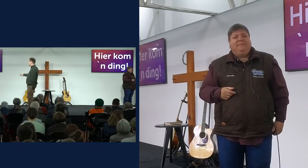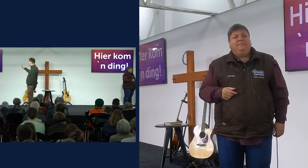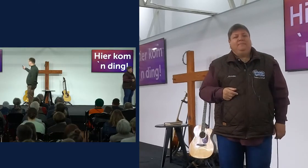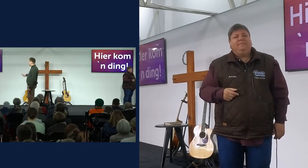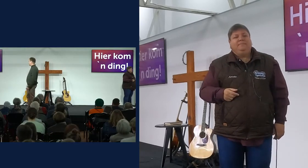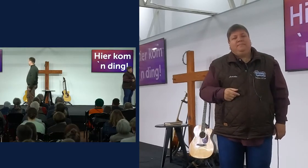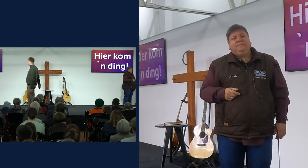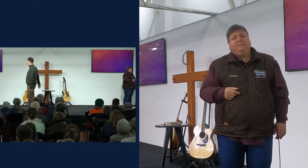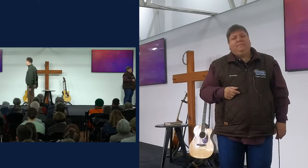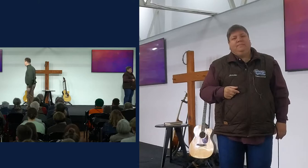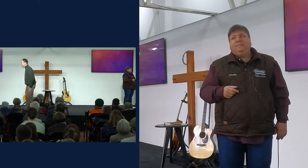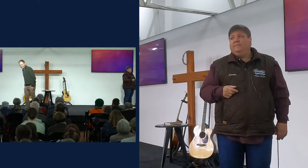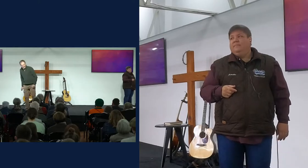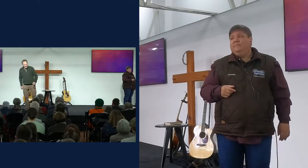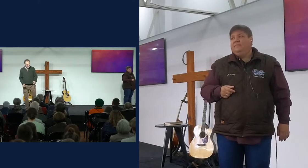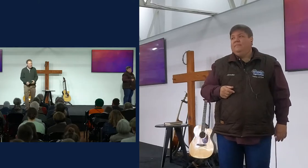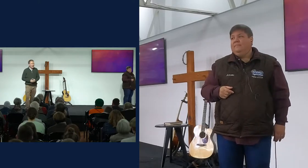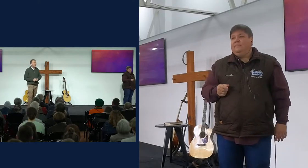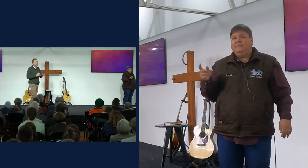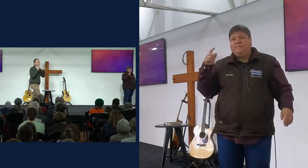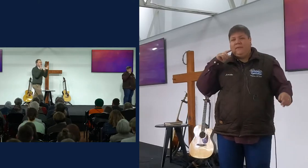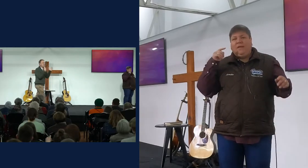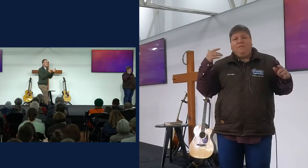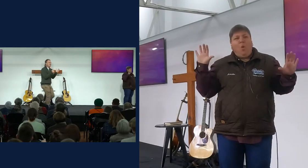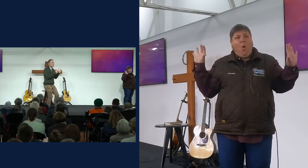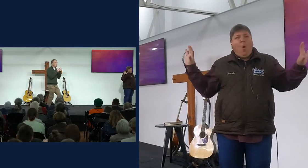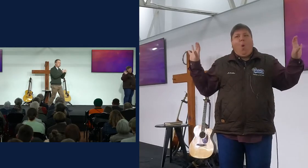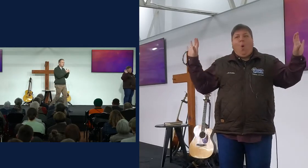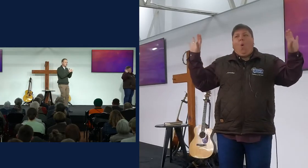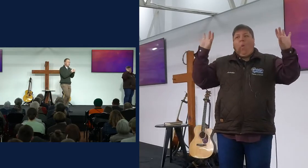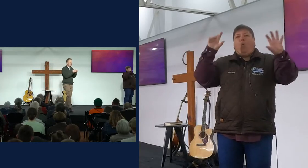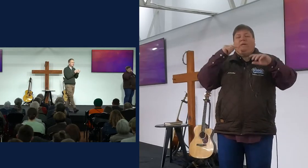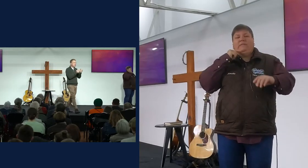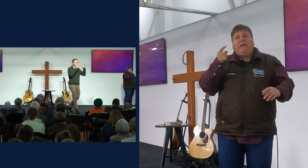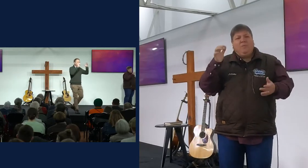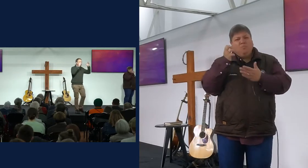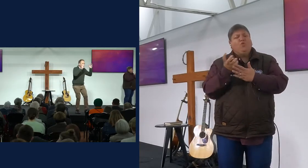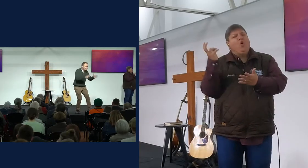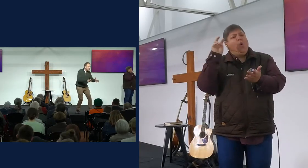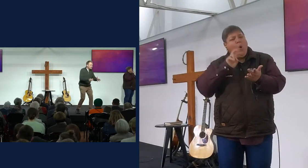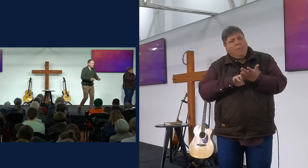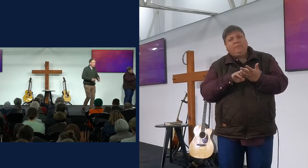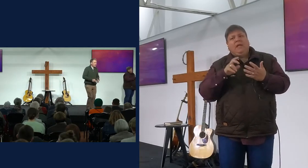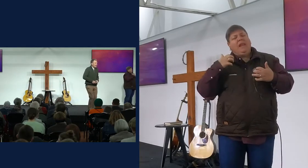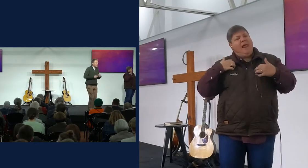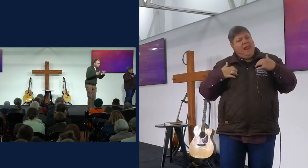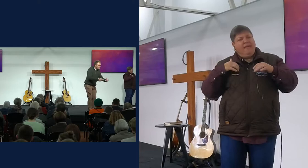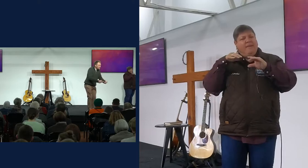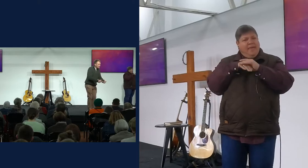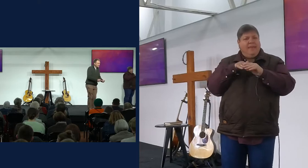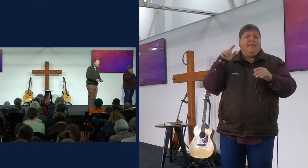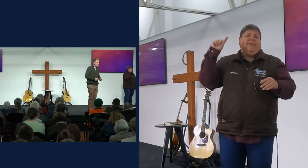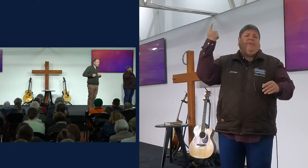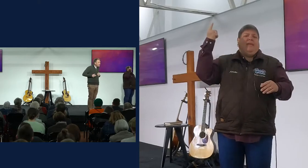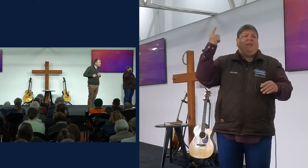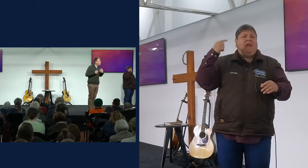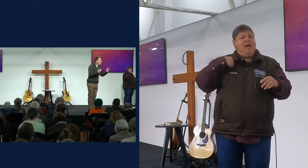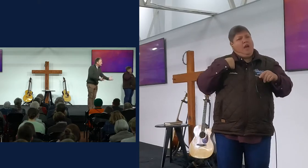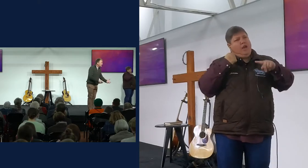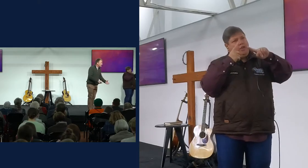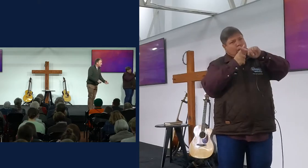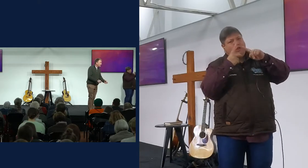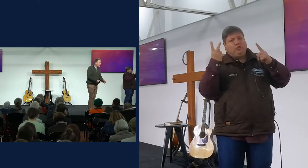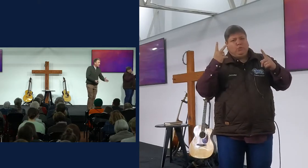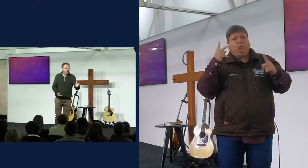nie, daar is nie genoeg skerm van nog jene nie, ok, so dis wat ek vir lewe, moet opstaan in verwachting, juist, jy lewe in die heren, ek lewe in gekruisigde lewe, my lewe